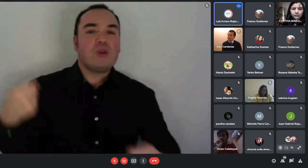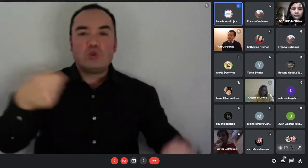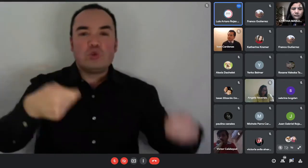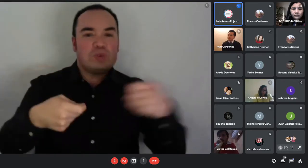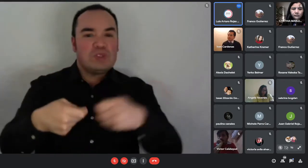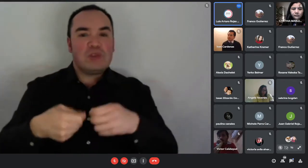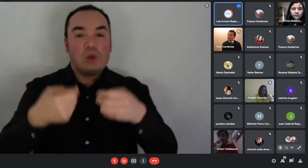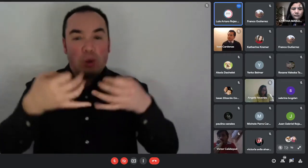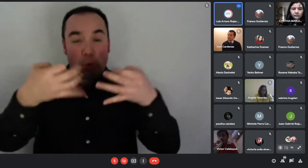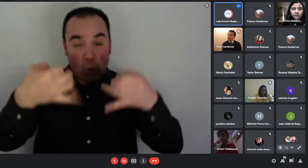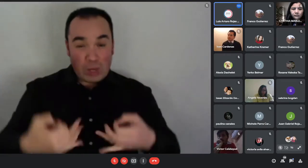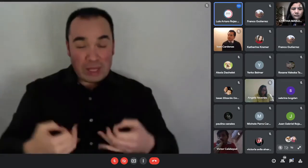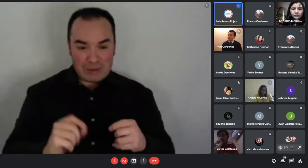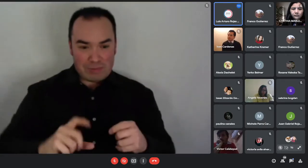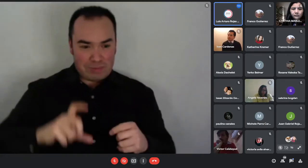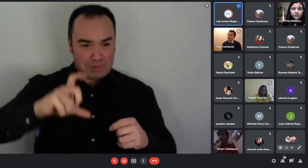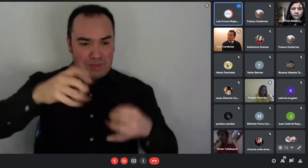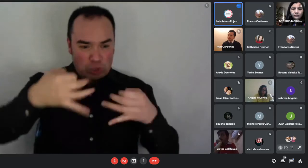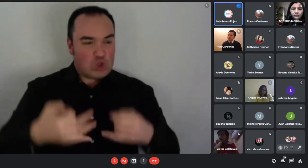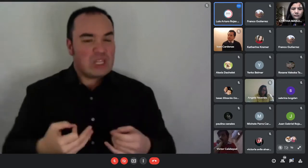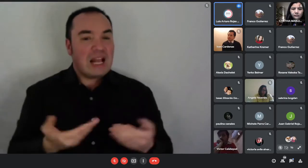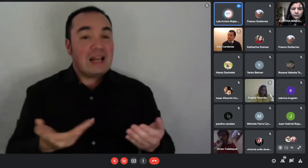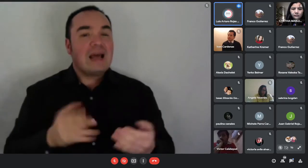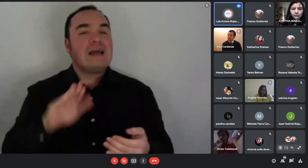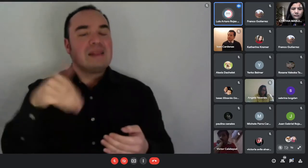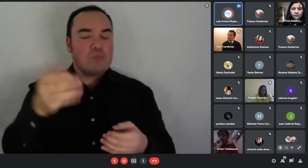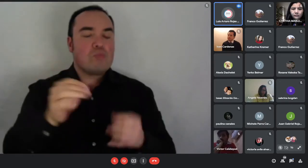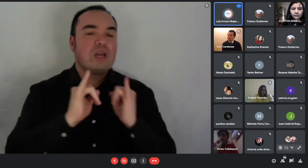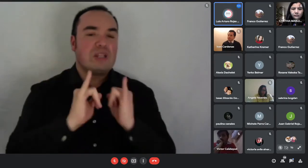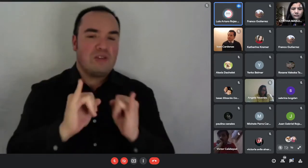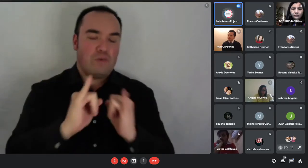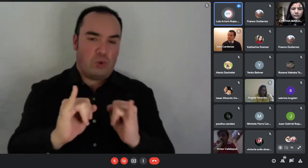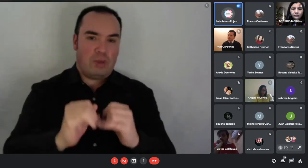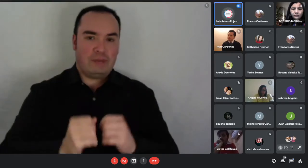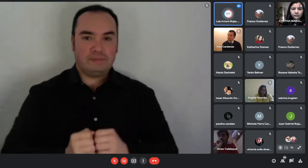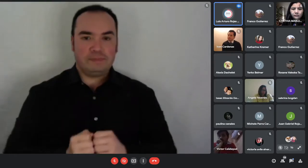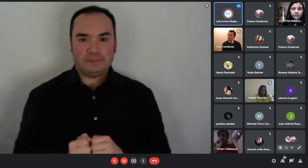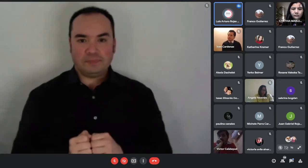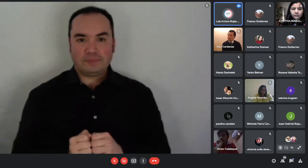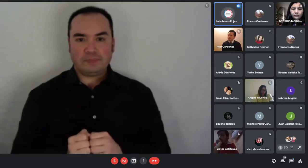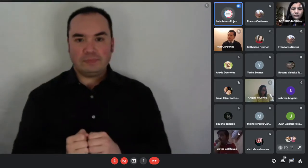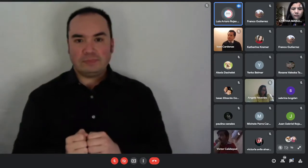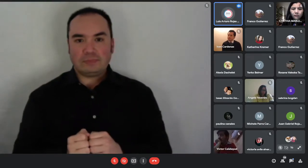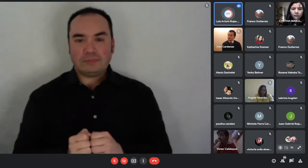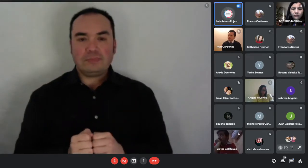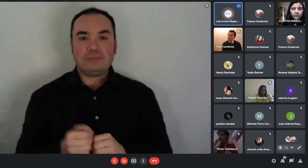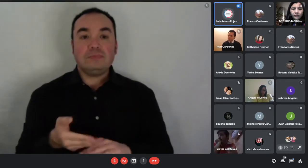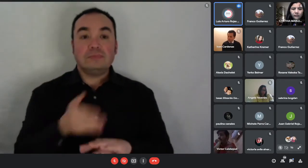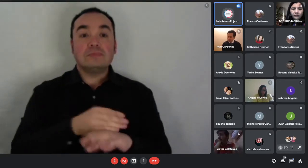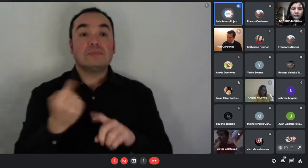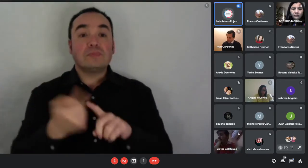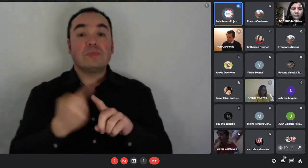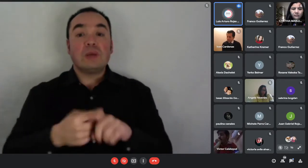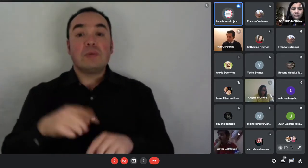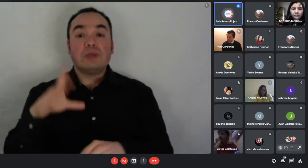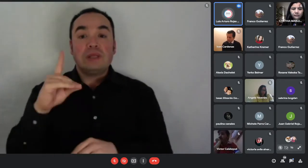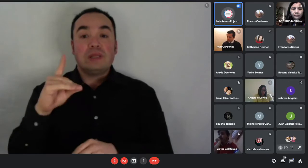Ya, entonces, ahí conversábamos del DS49, que el programa que está dirigido a los sectores más vulnerables de la población,